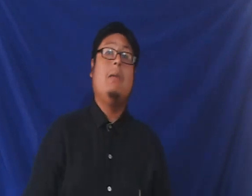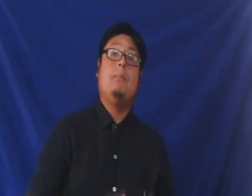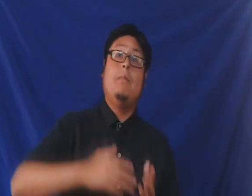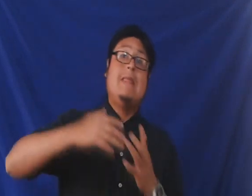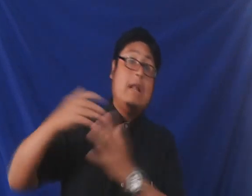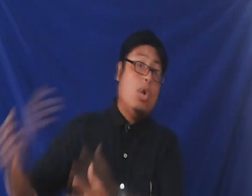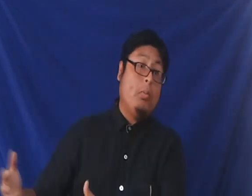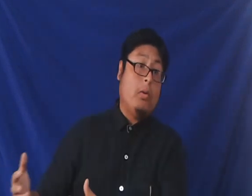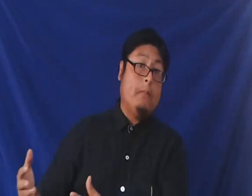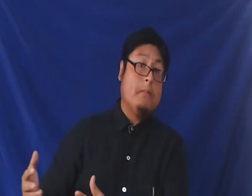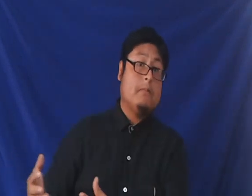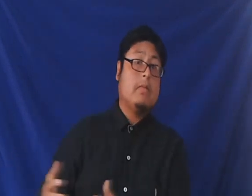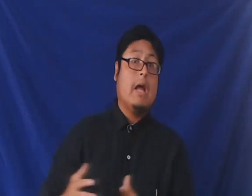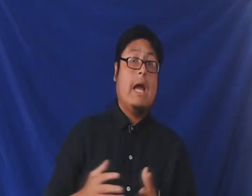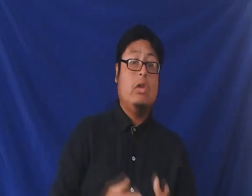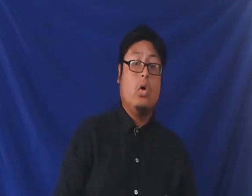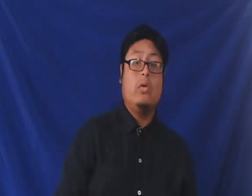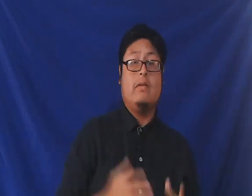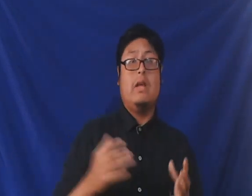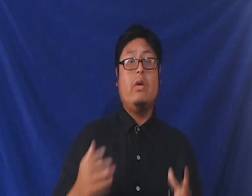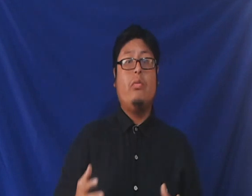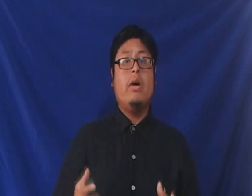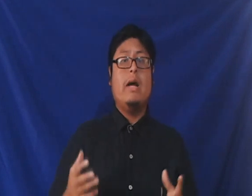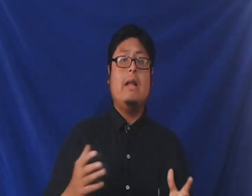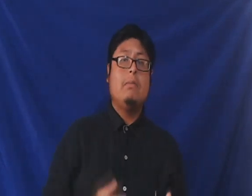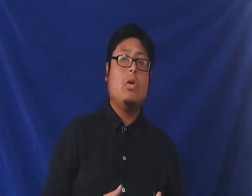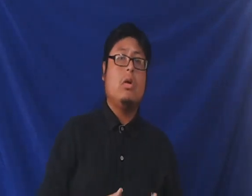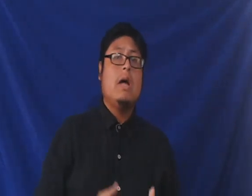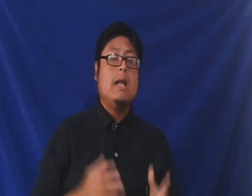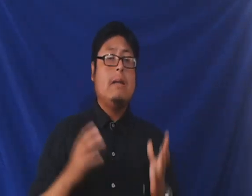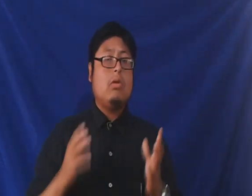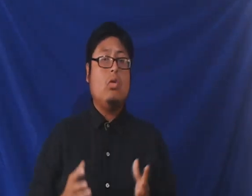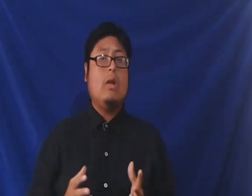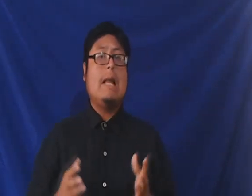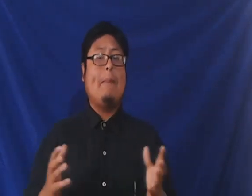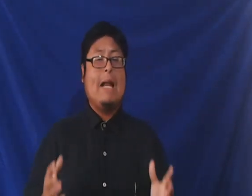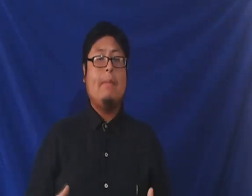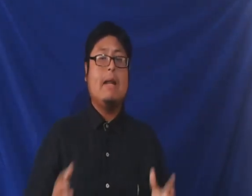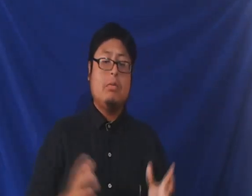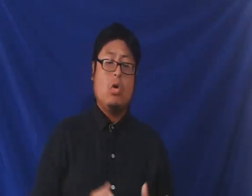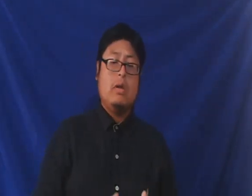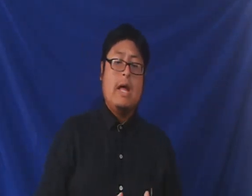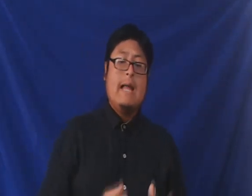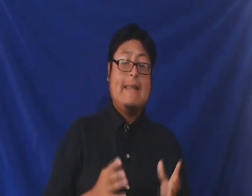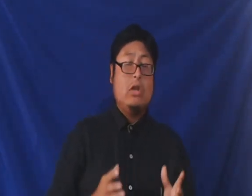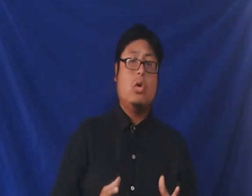del diluvio. Entonces, ¿quién fue Nimrod? Nimrod, la palabra Nimrod dentro